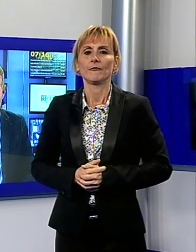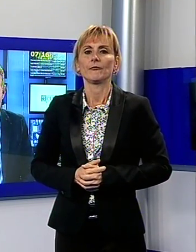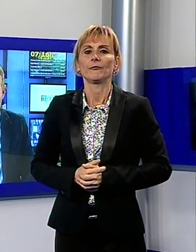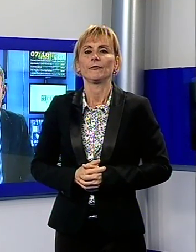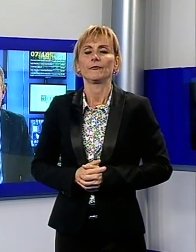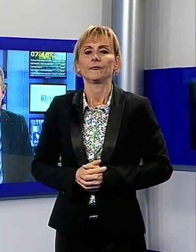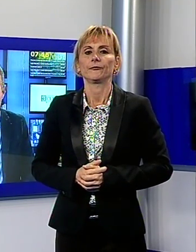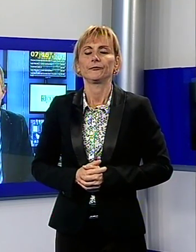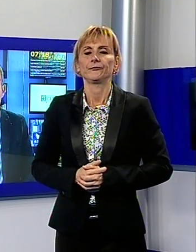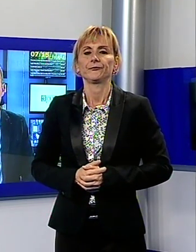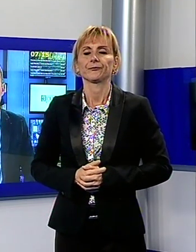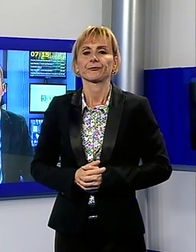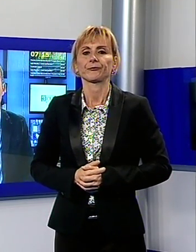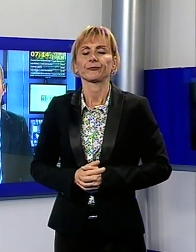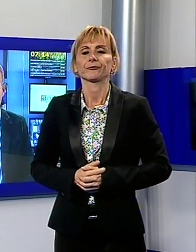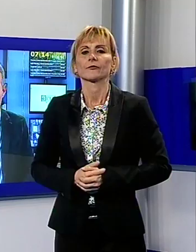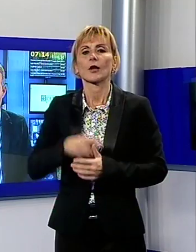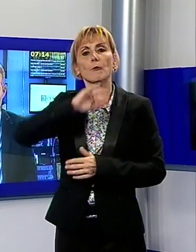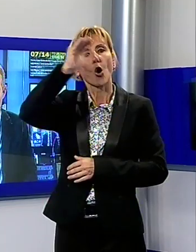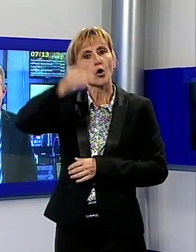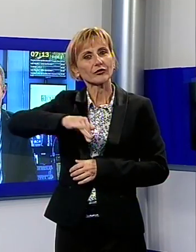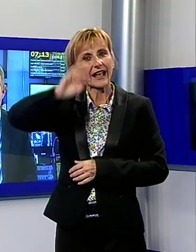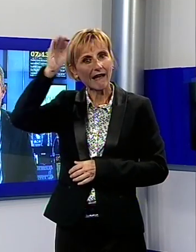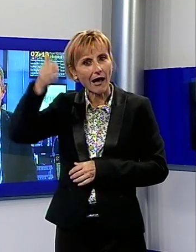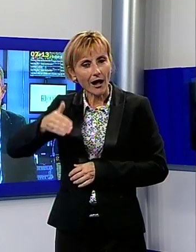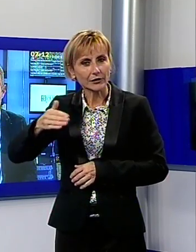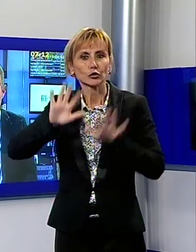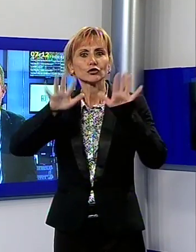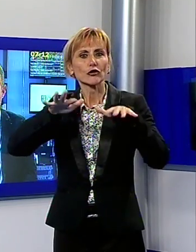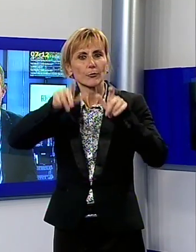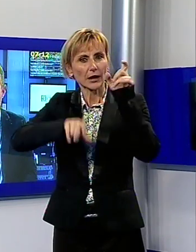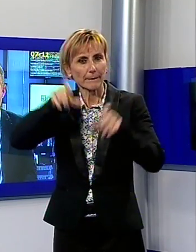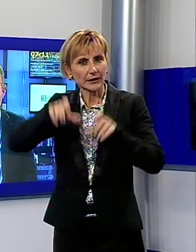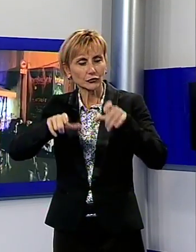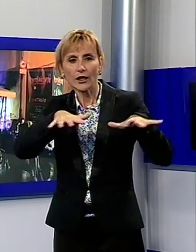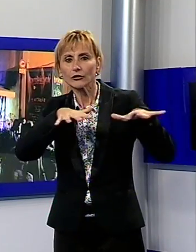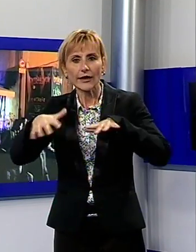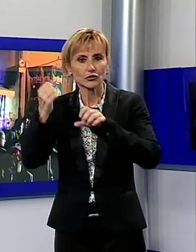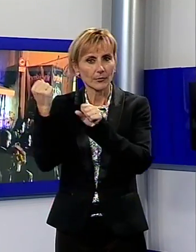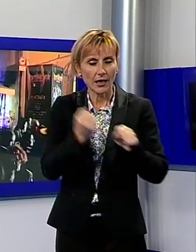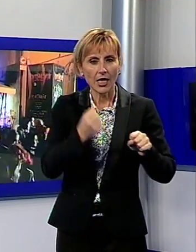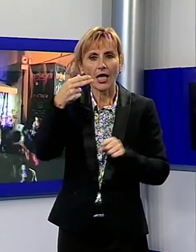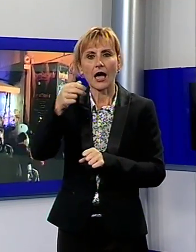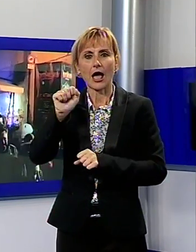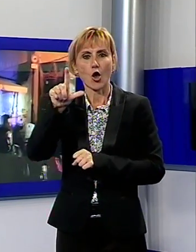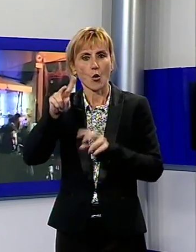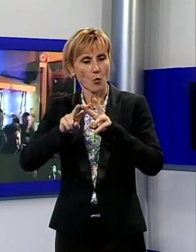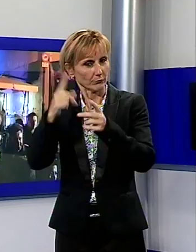Oltre 10.000 persone anche a Monte Carlo per la decima edizione della festa di Halloween. Lo ha reso noto il sindaco Vittorio